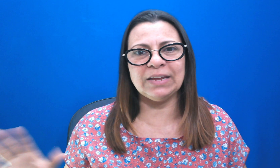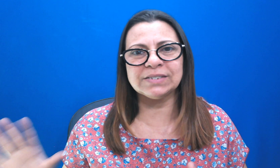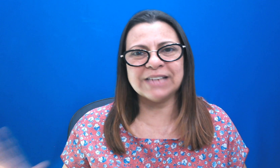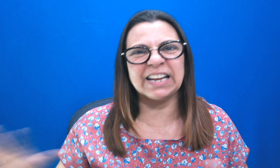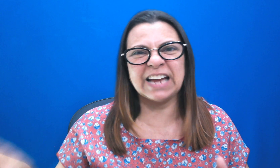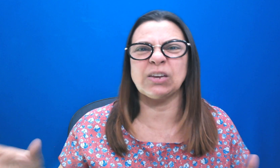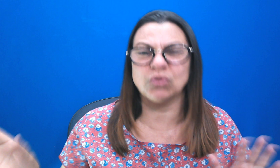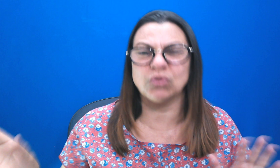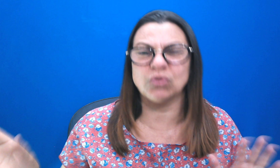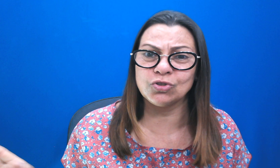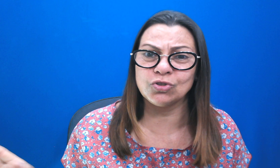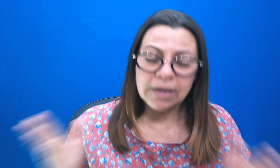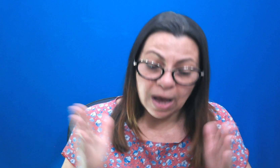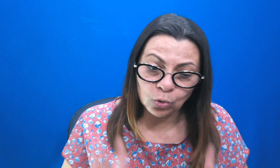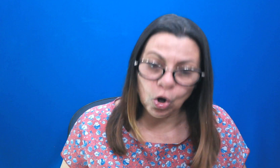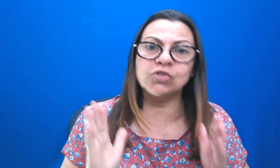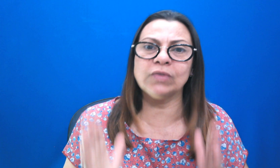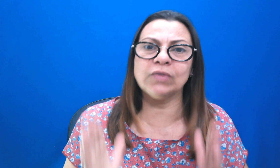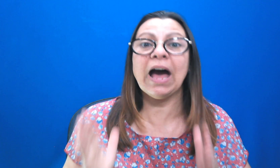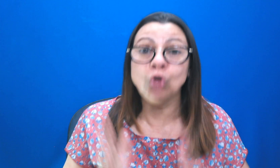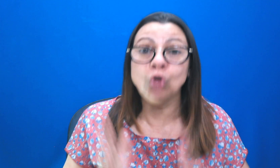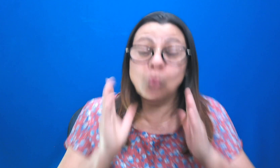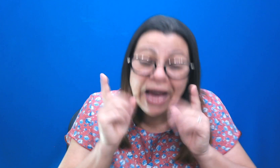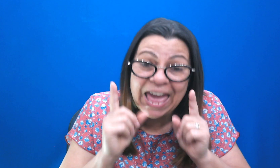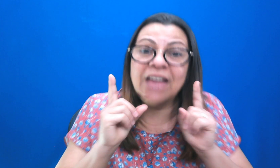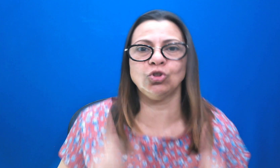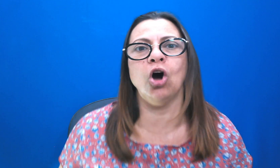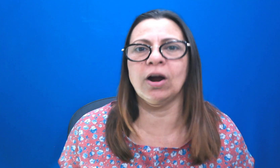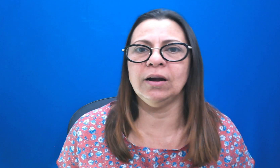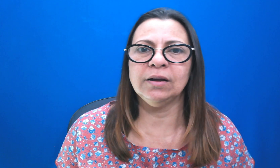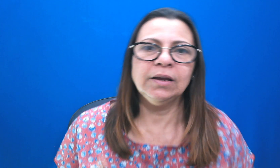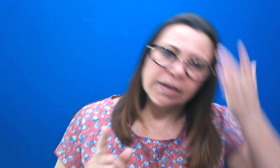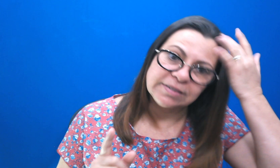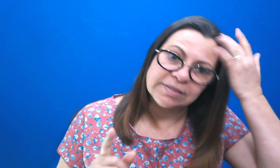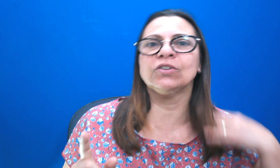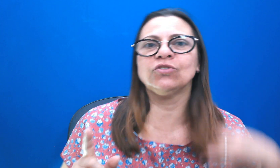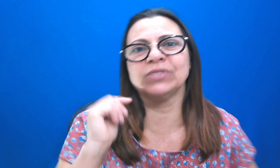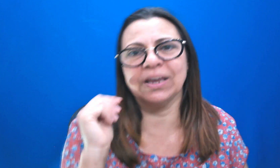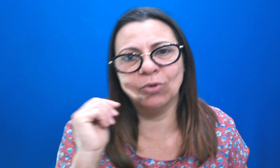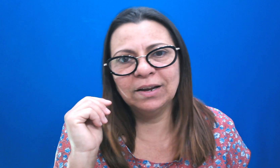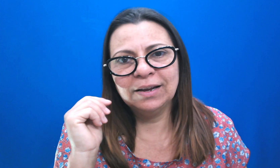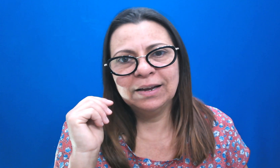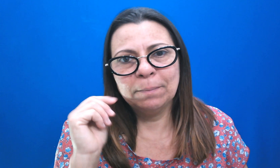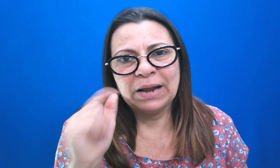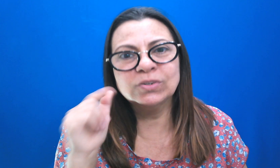Satanás e seus anjos, ao nosso de redor estão os anjos do Senhor. Pra nos